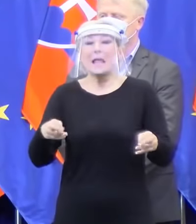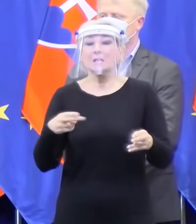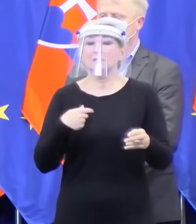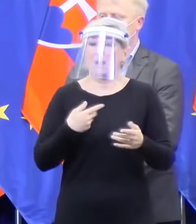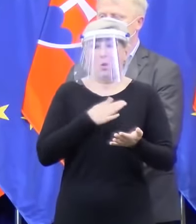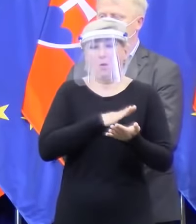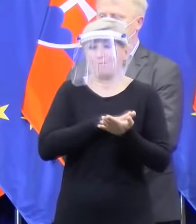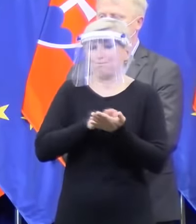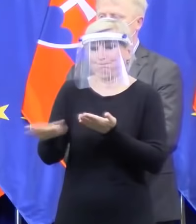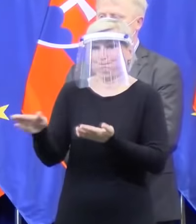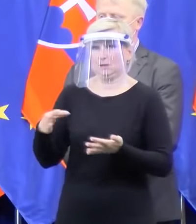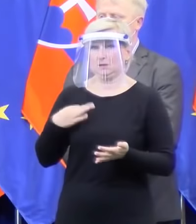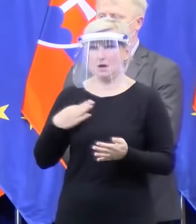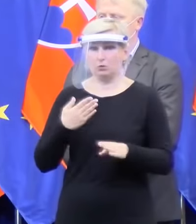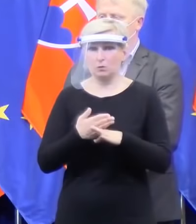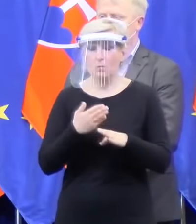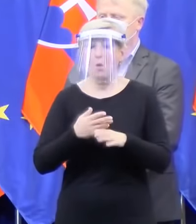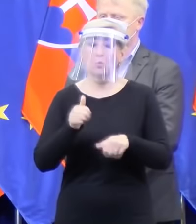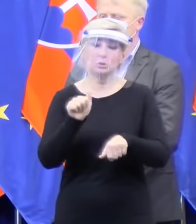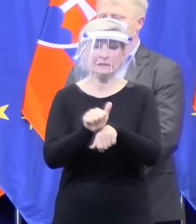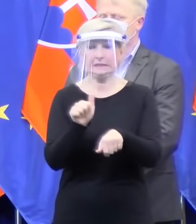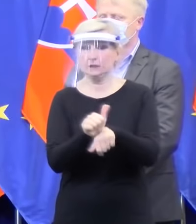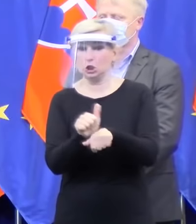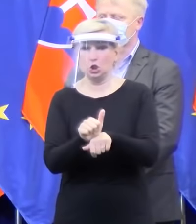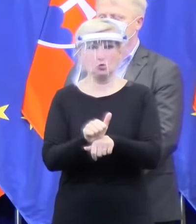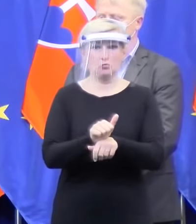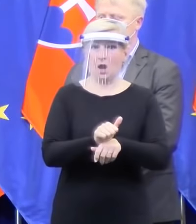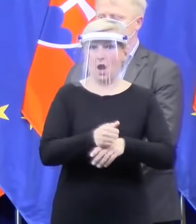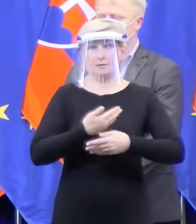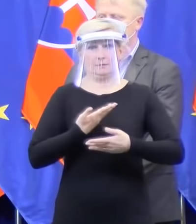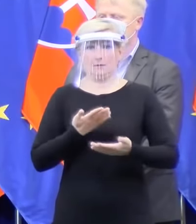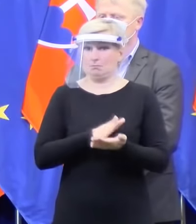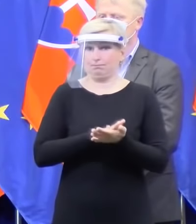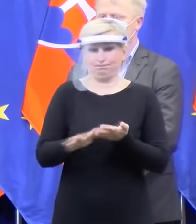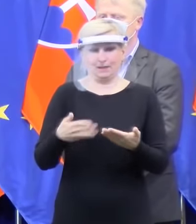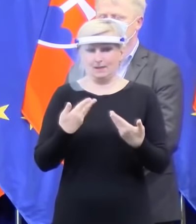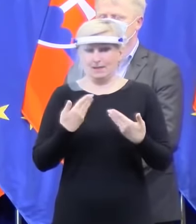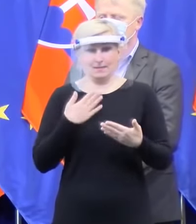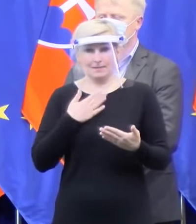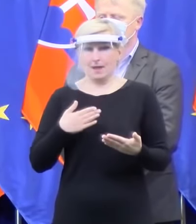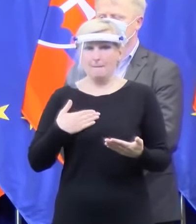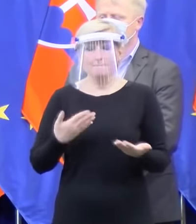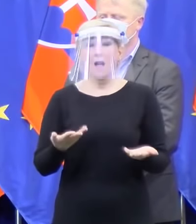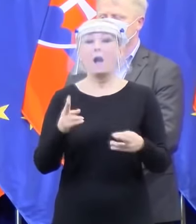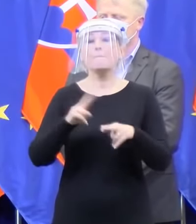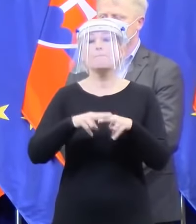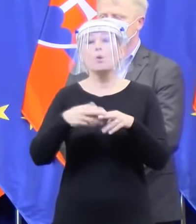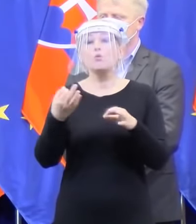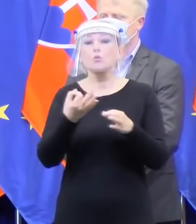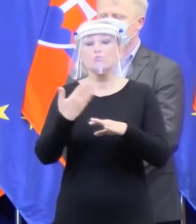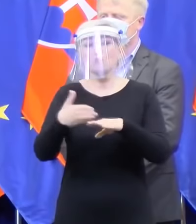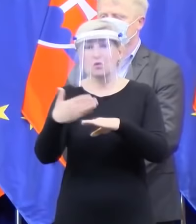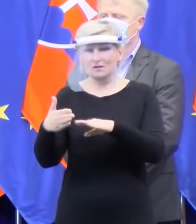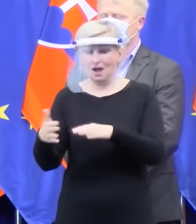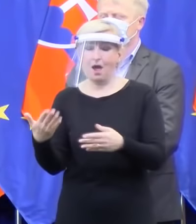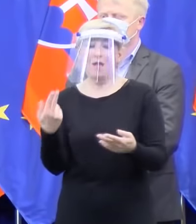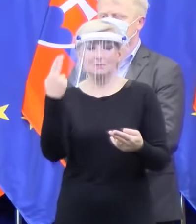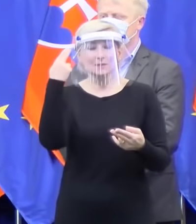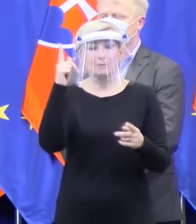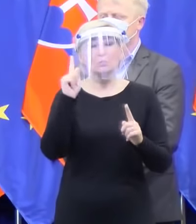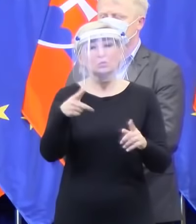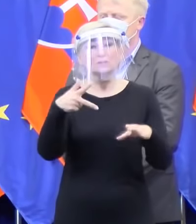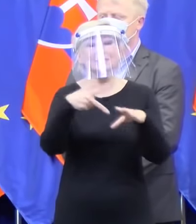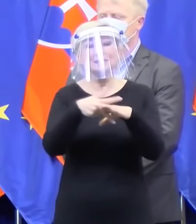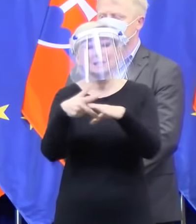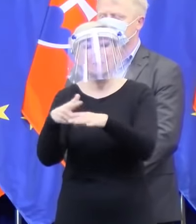obávať, čo vlastne budeme robiť. Takže budeme sa správať zodpovedne, každému to, čo potrebuje, sa budeme snažiť zabezpečiť. Zároveň ale